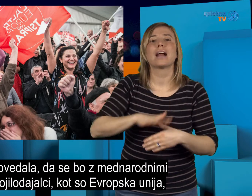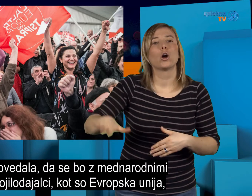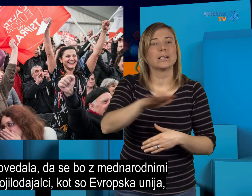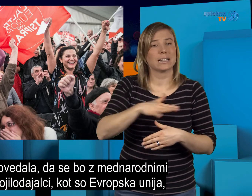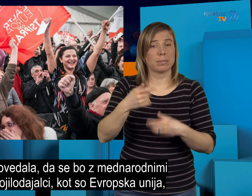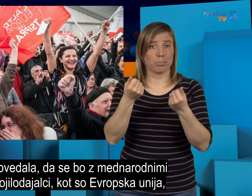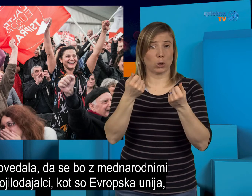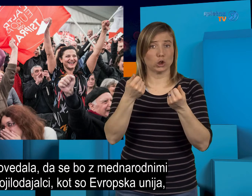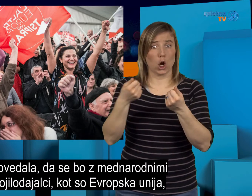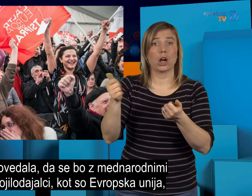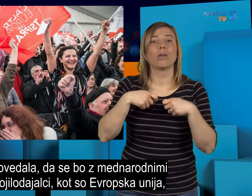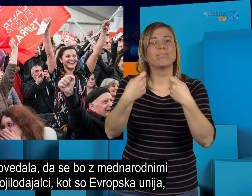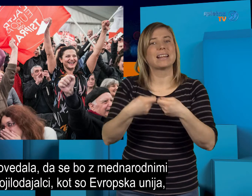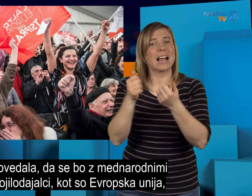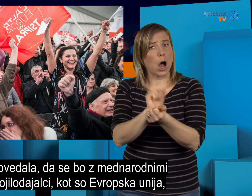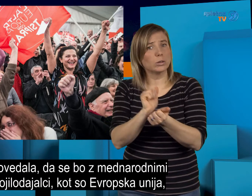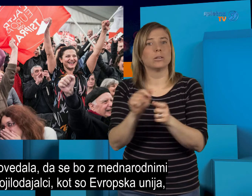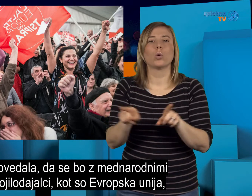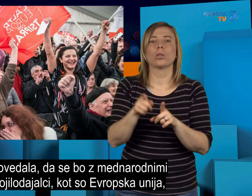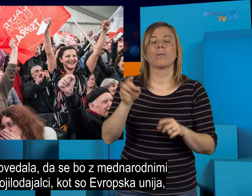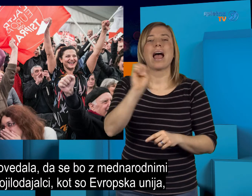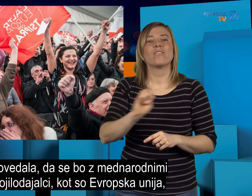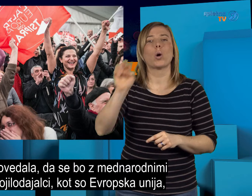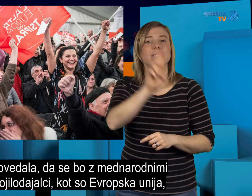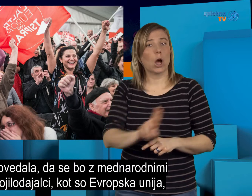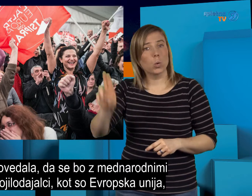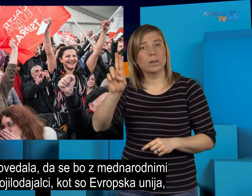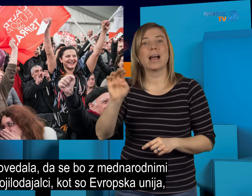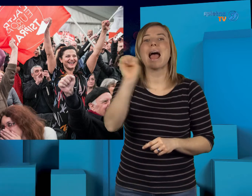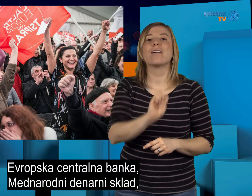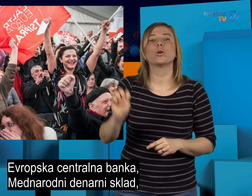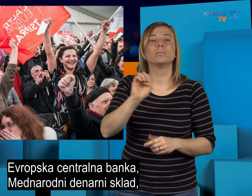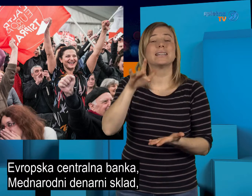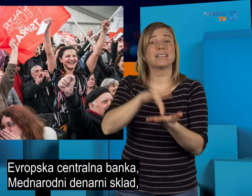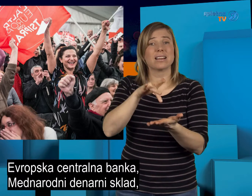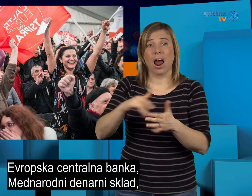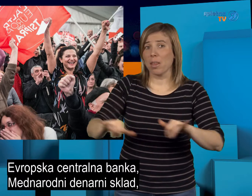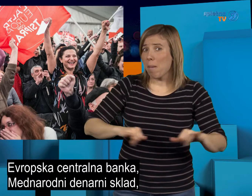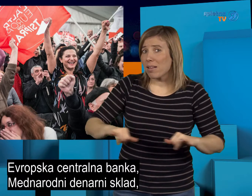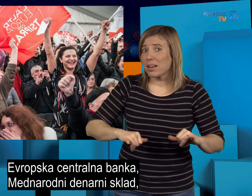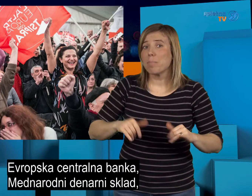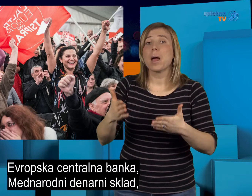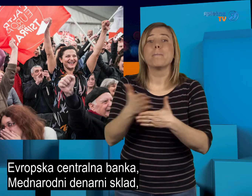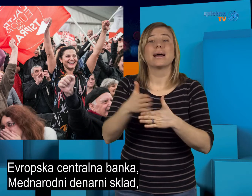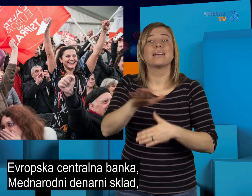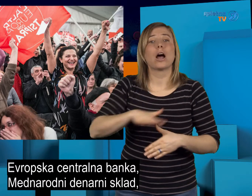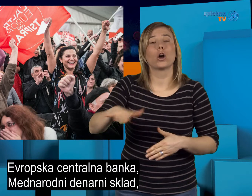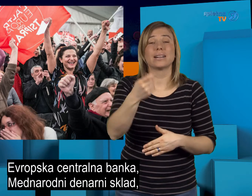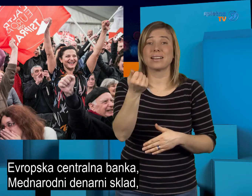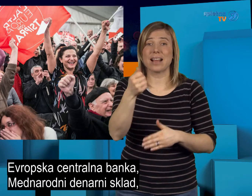Evropska unija, Evropska centralna banka, mednarodni denarni sklad, pogajala zapravično in vzdržljivo rešitev za Grčijo in za